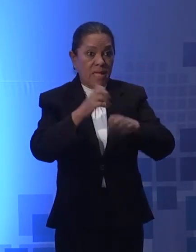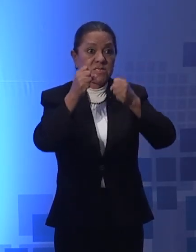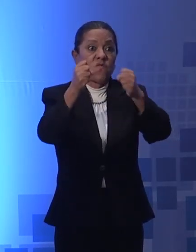con cadenas de valor en los propios sectores productivos del país.